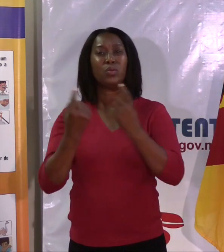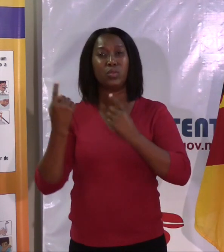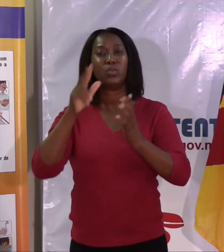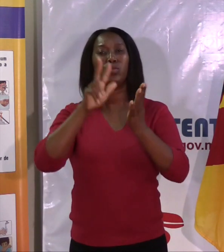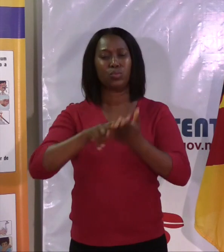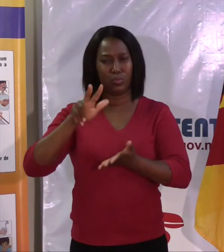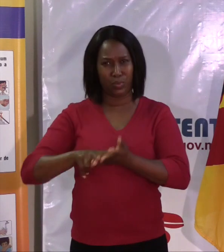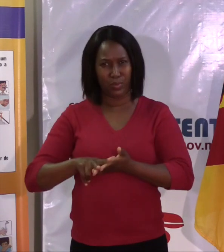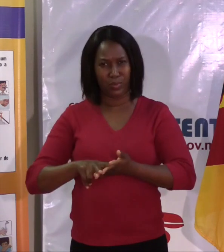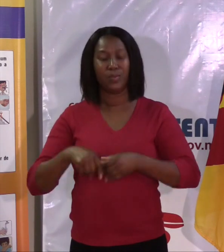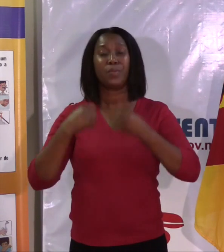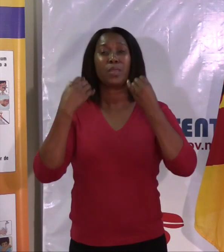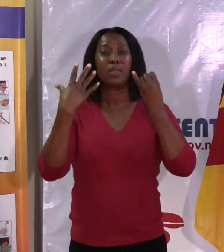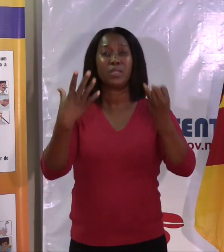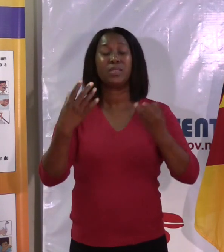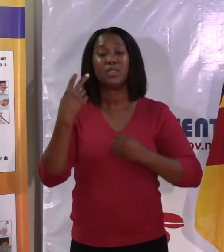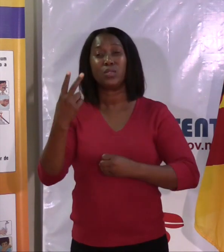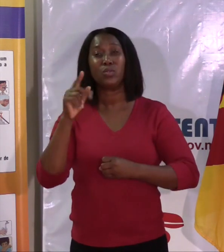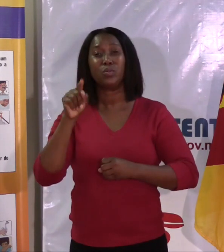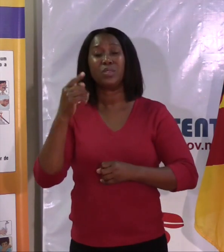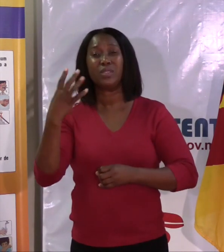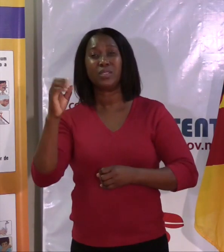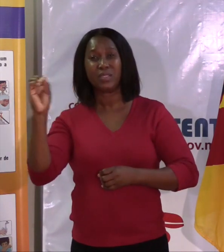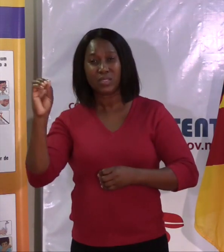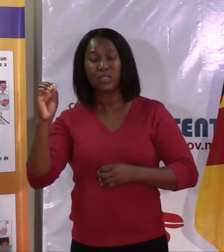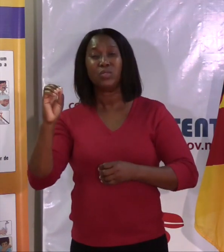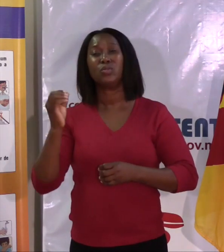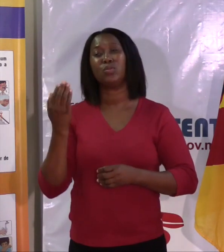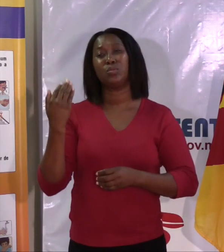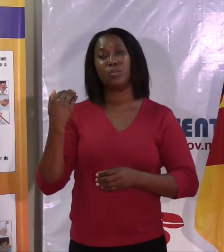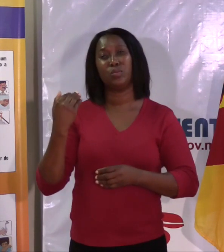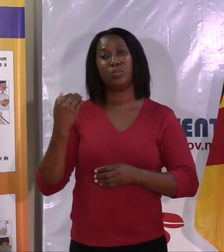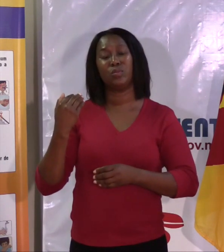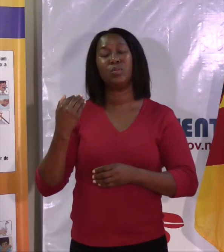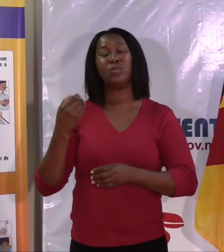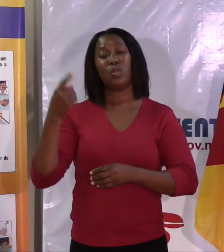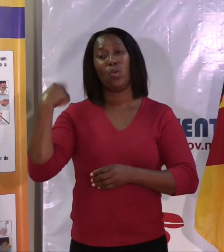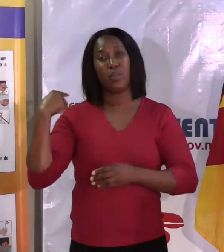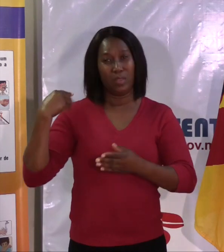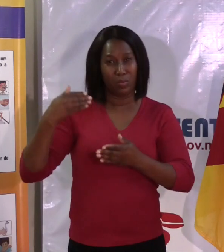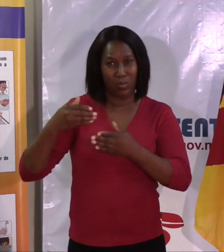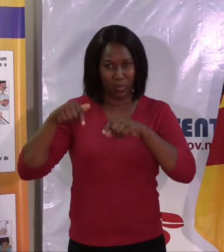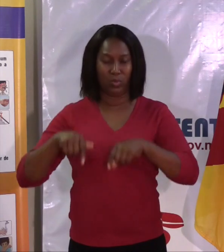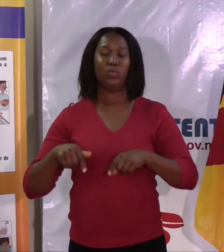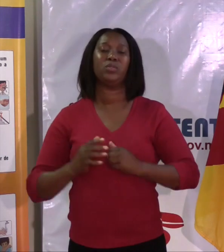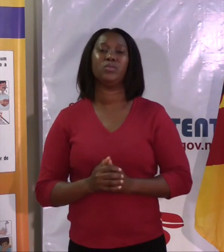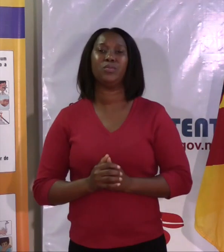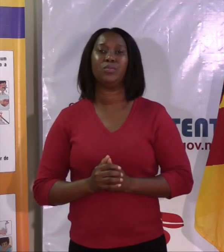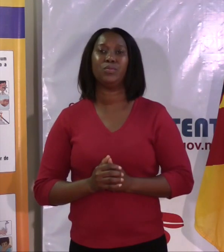62.514 registraram-se nas últimas 24 horas. Em termos de óbitos,